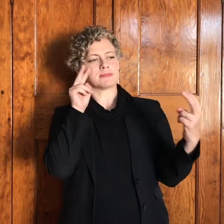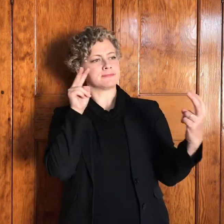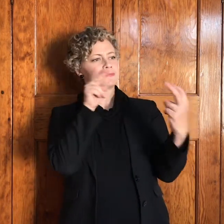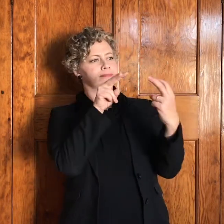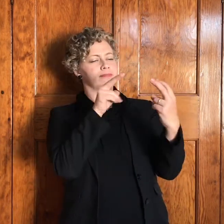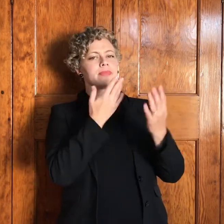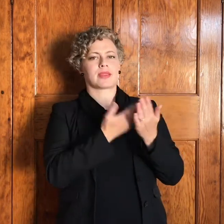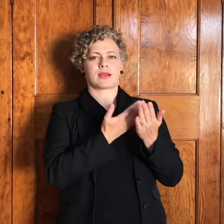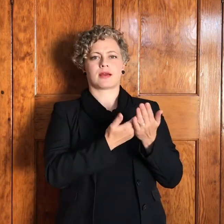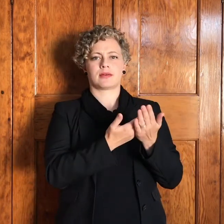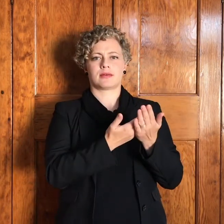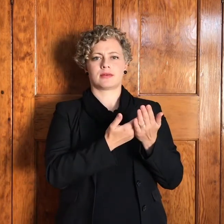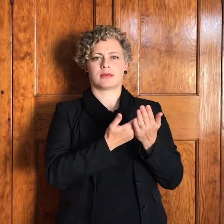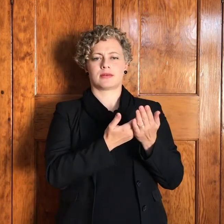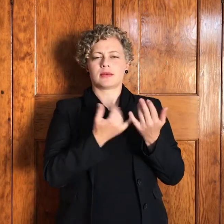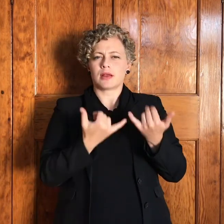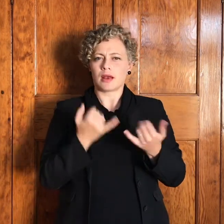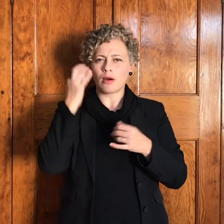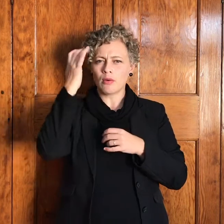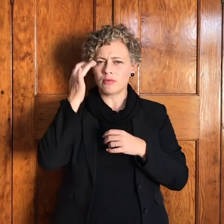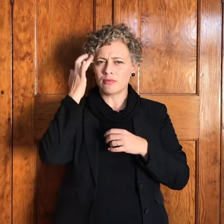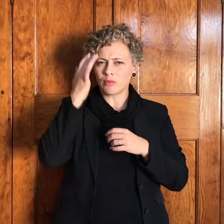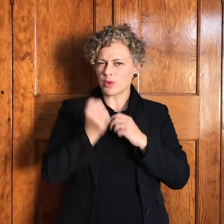dit af van sy broer met die 400 man wacht nog daar